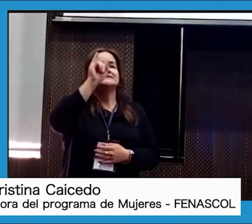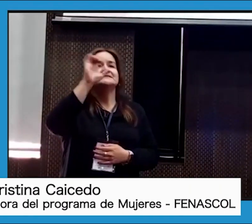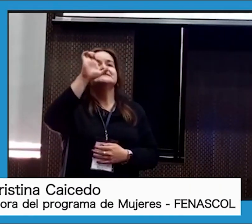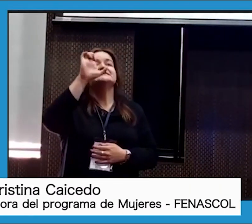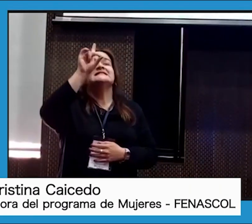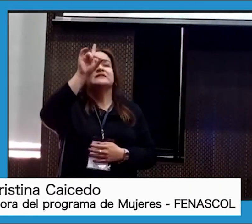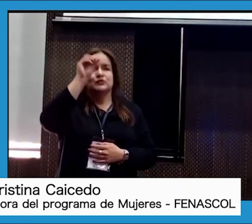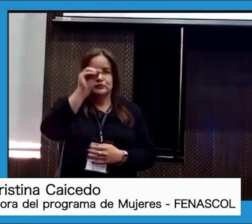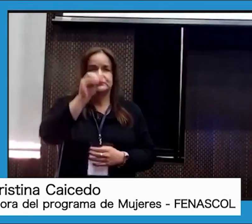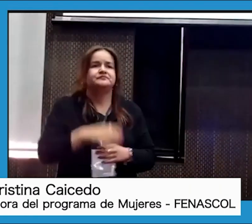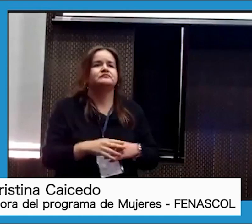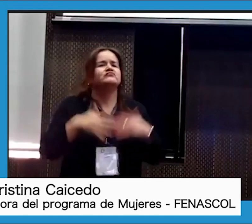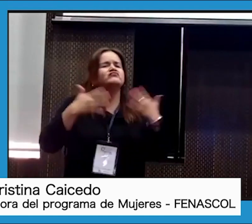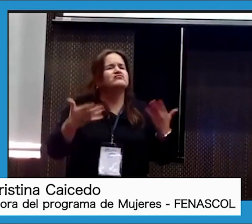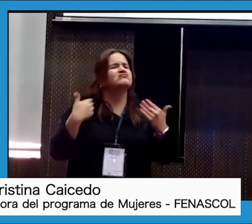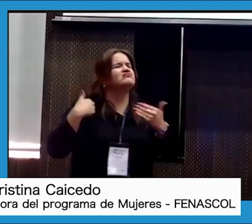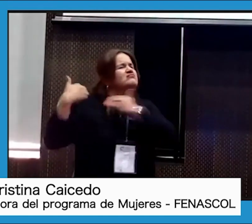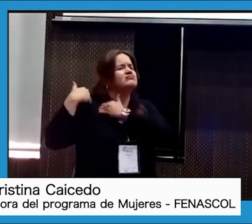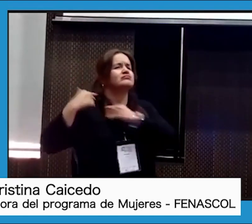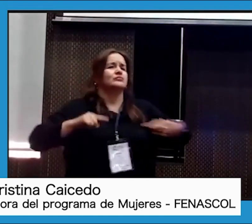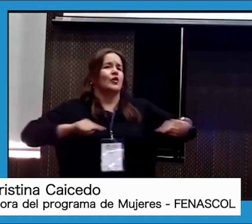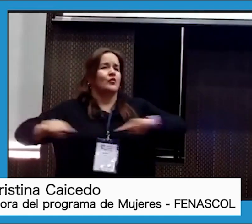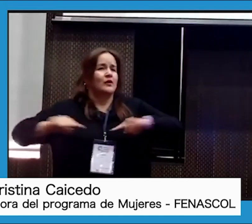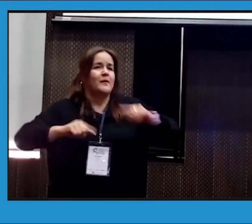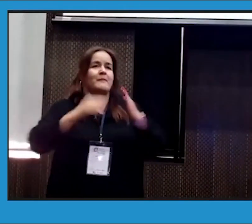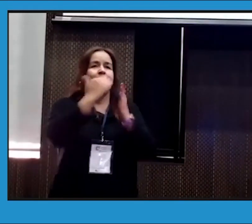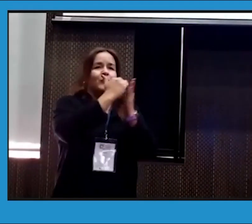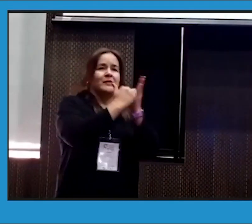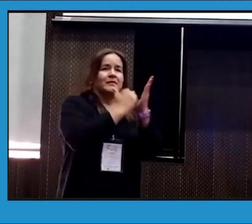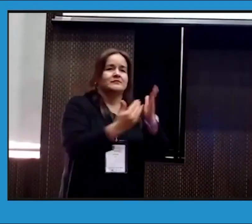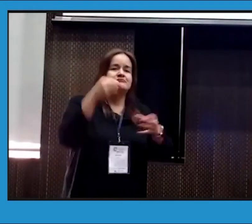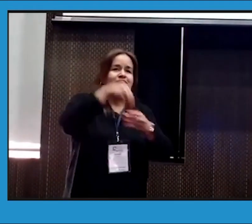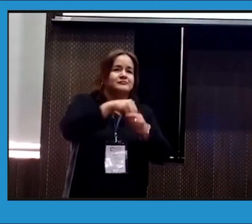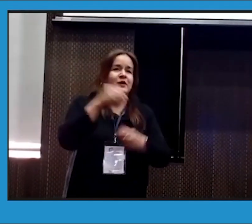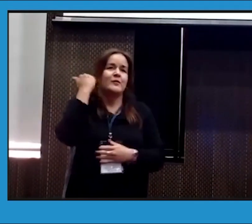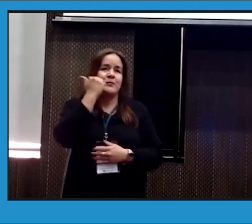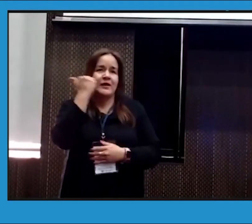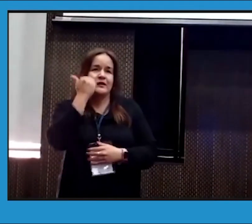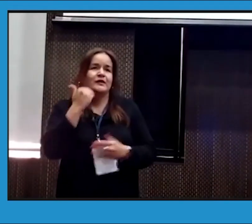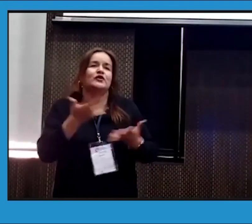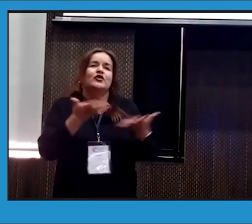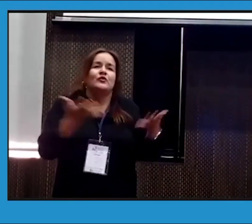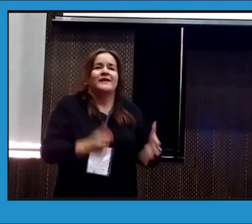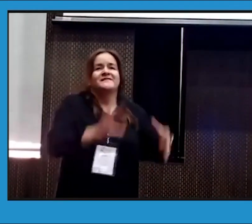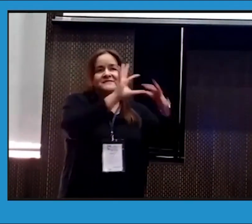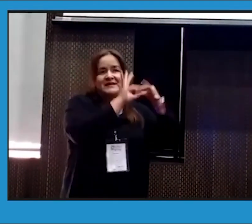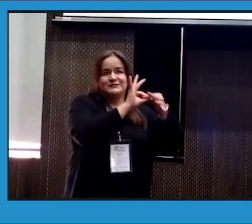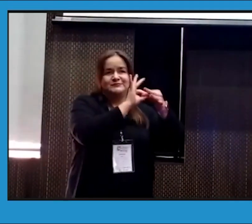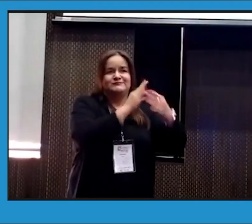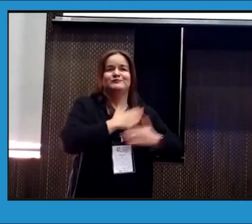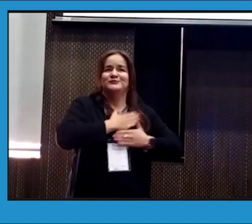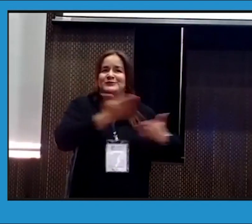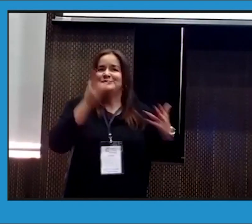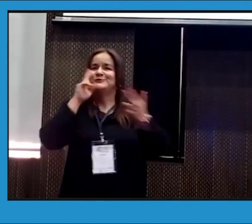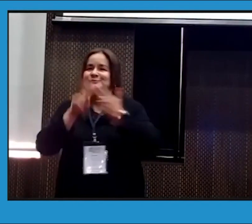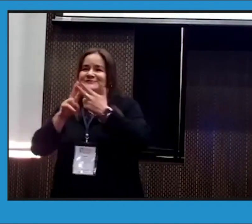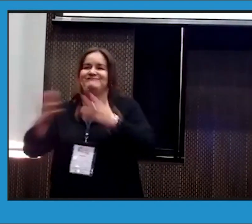María Caicedo, y yo soy la coordinadora del programa de mujeres de la Federación Nacional de Estoros de Colombia, FENASCOL.